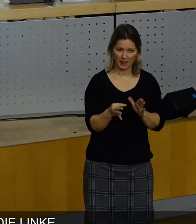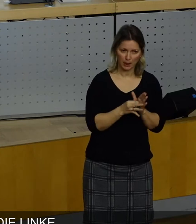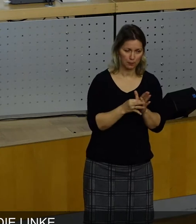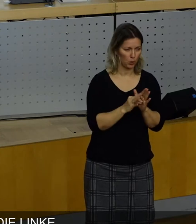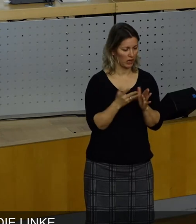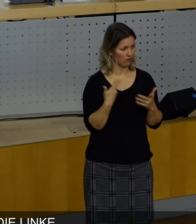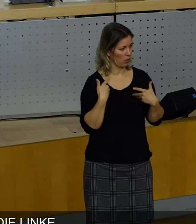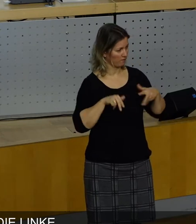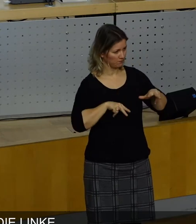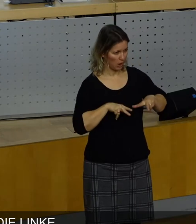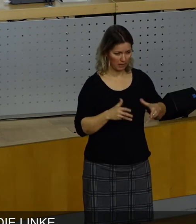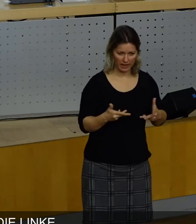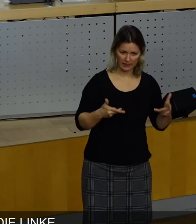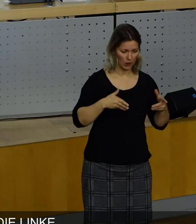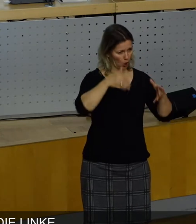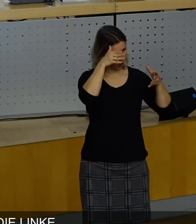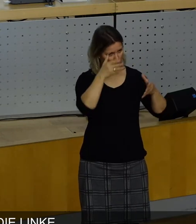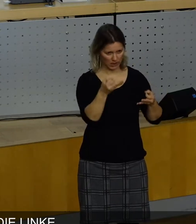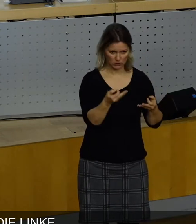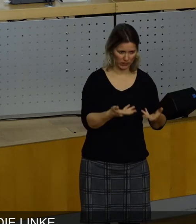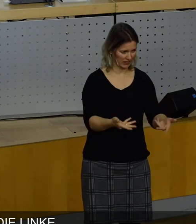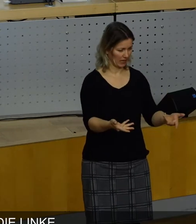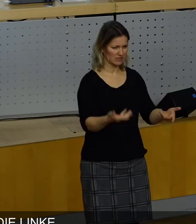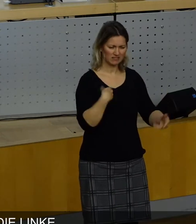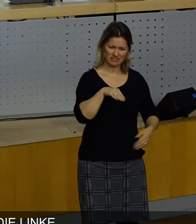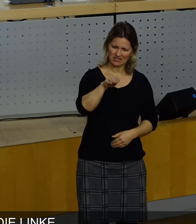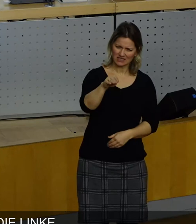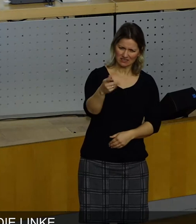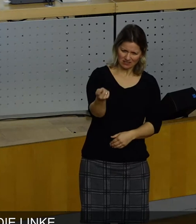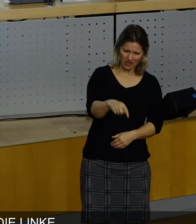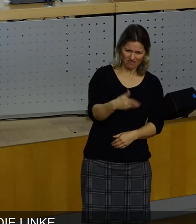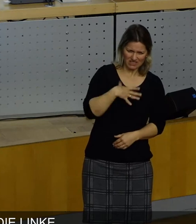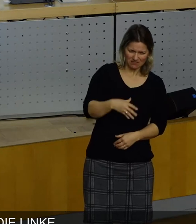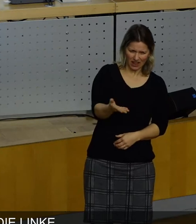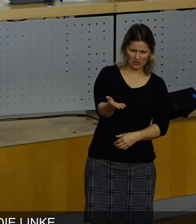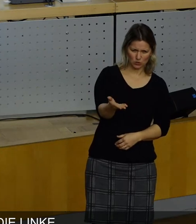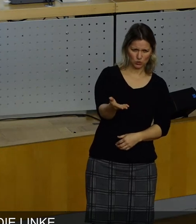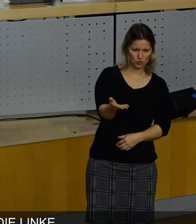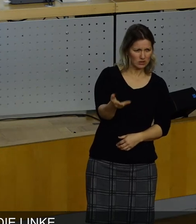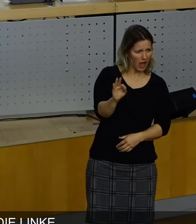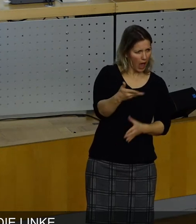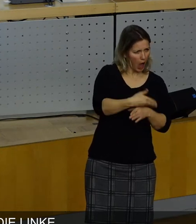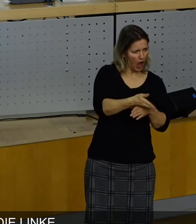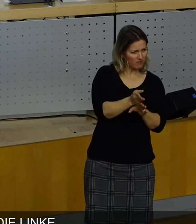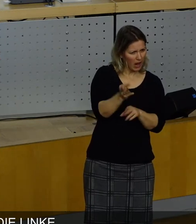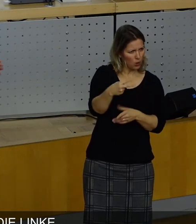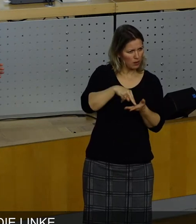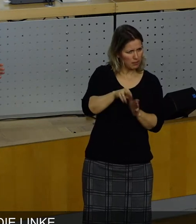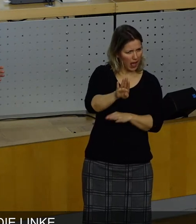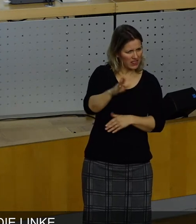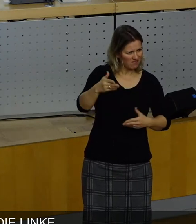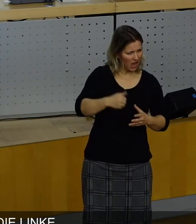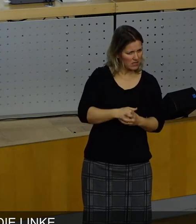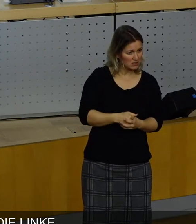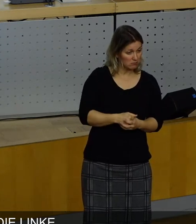unvorbereitet, sie war unkonzentriert. Wir haben sie gefragt, was wollt ihr denn für eine Aufteilung? Und da haben wir